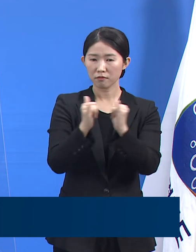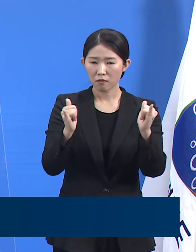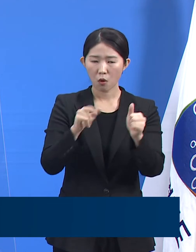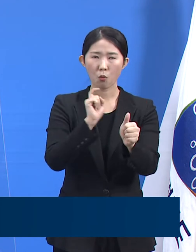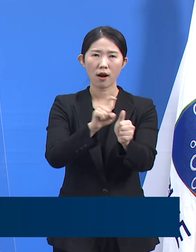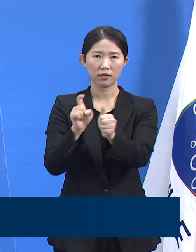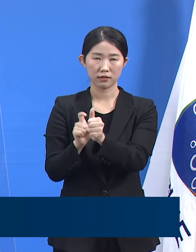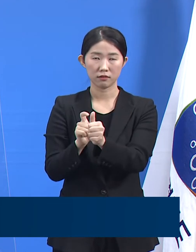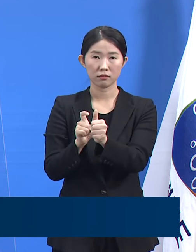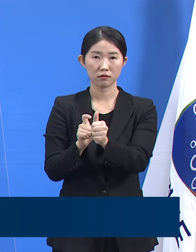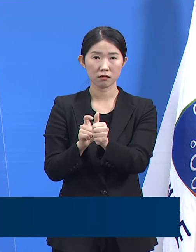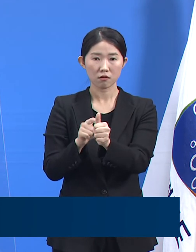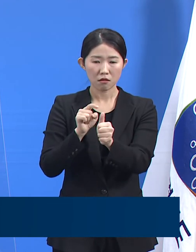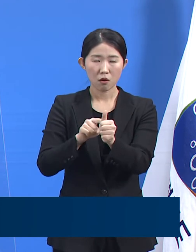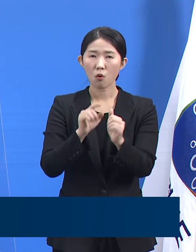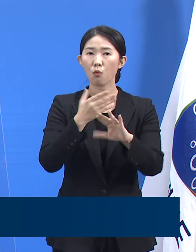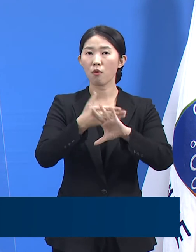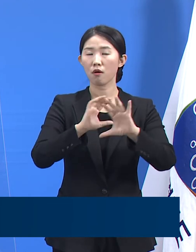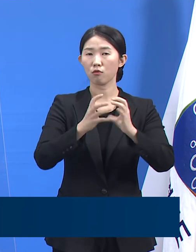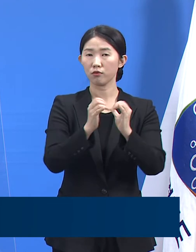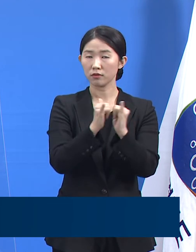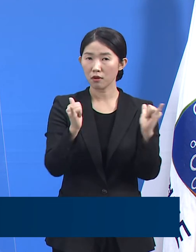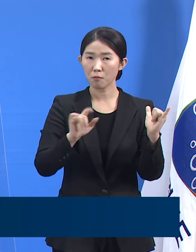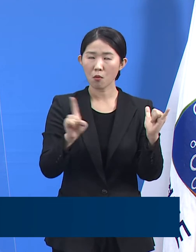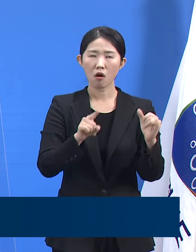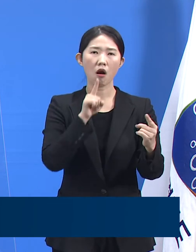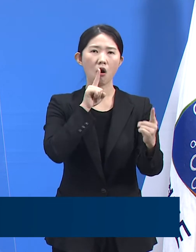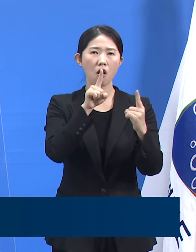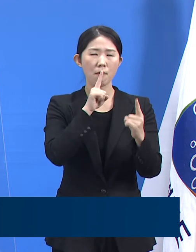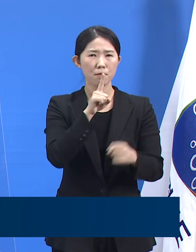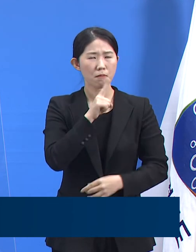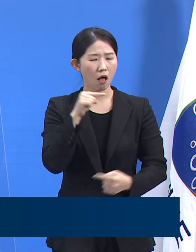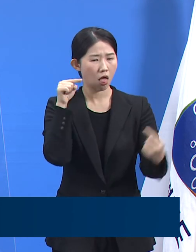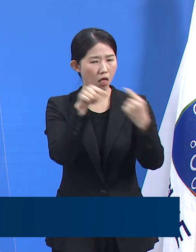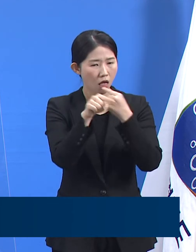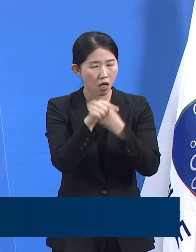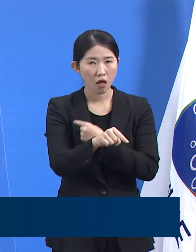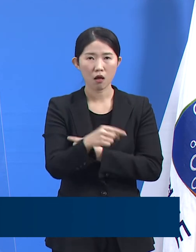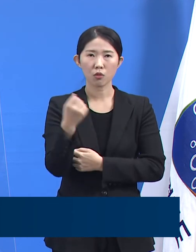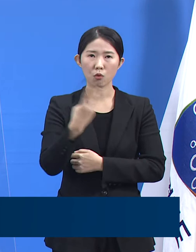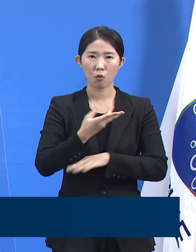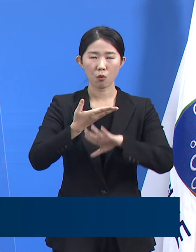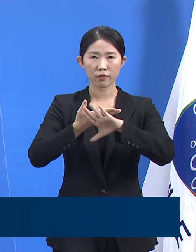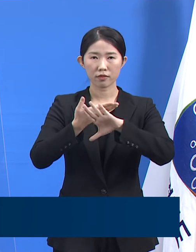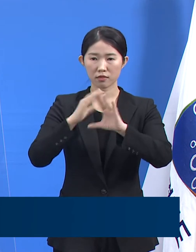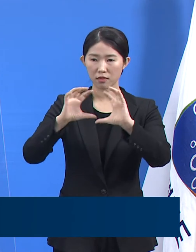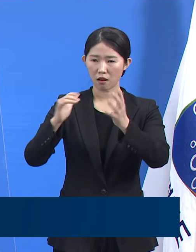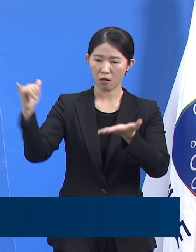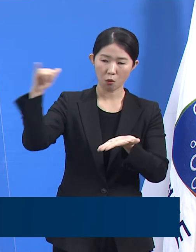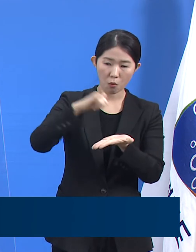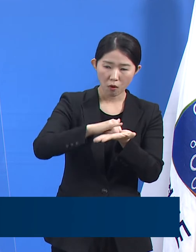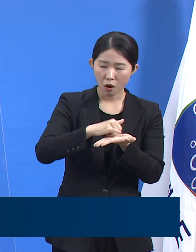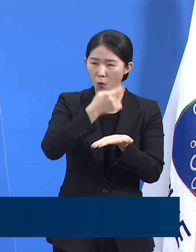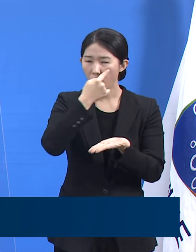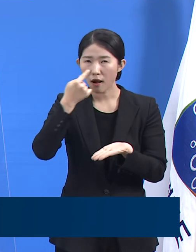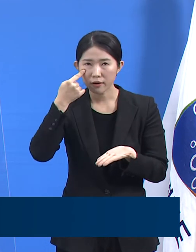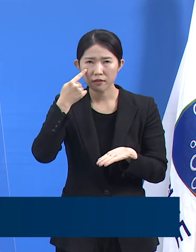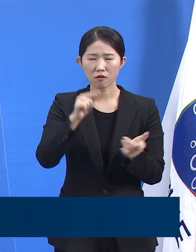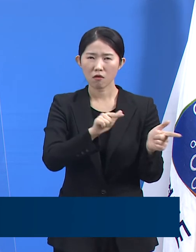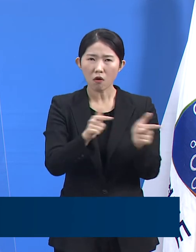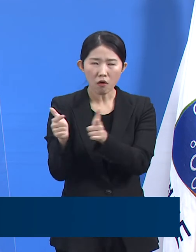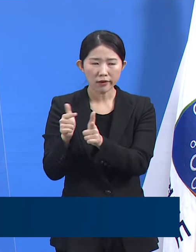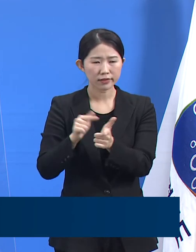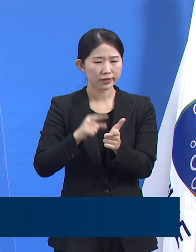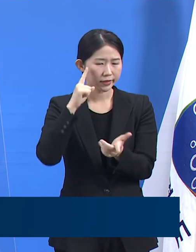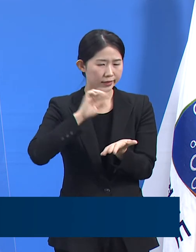주거 문제, 출입구 관련 문제 등으로 방역활동 및 의료자원을 활용하는 전반에 걸쳐 고려할 점이 더 많습니다.